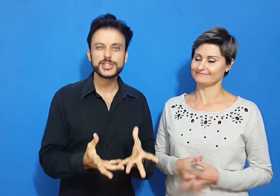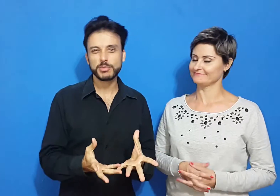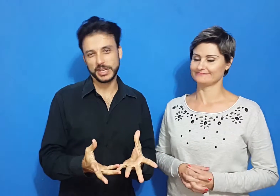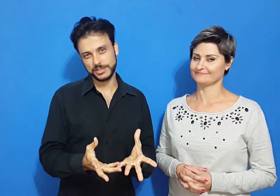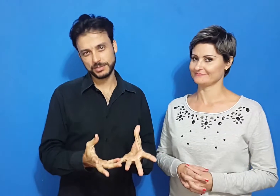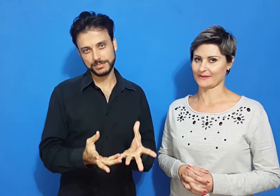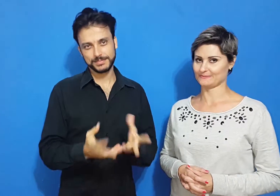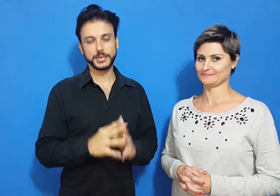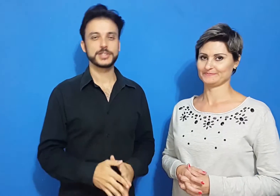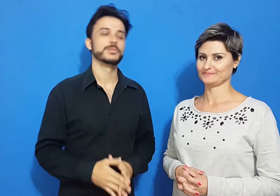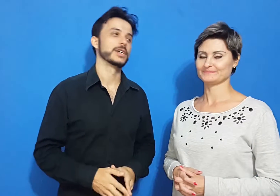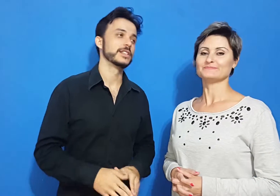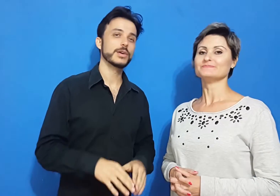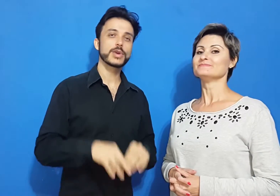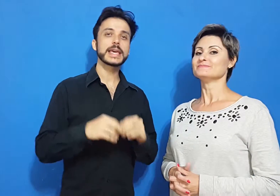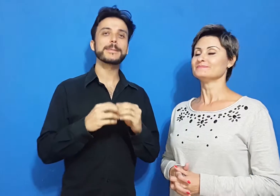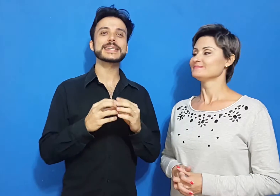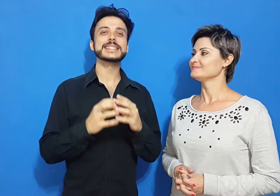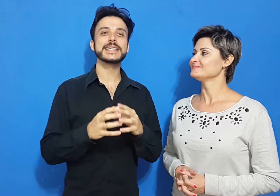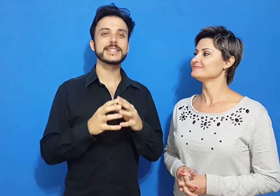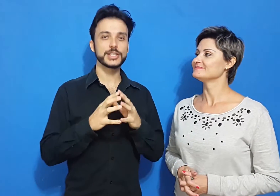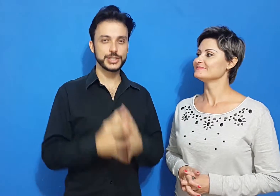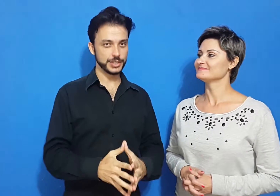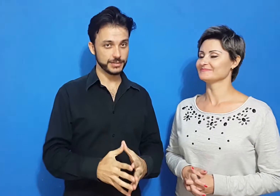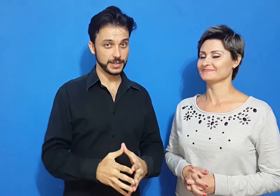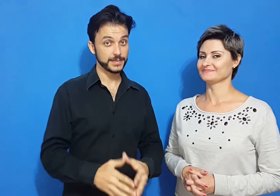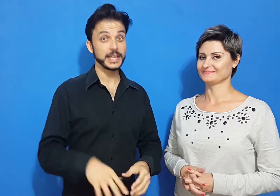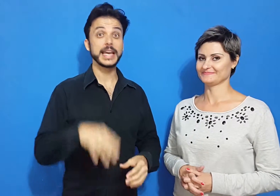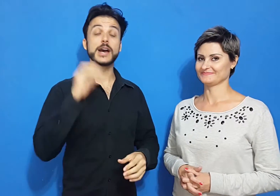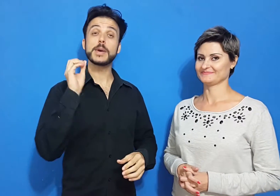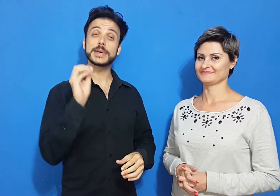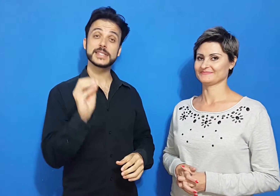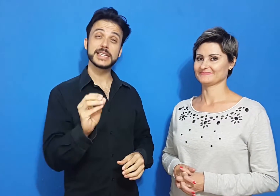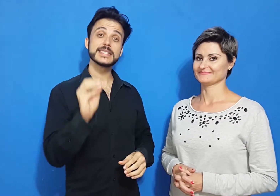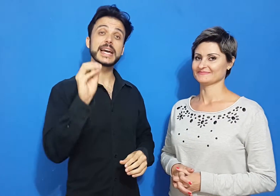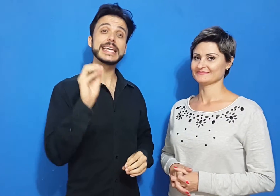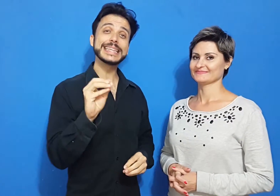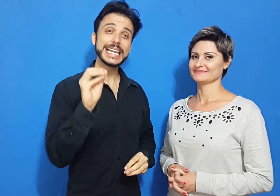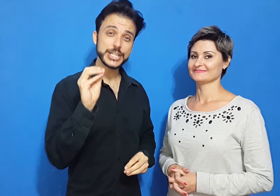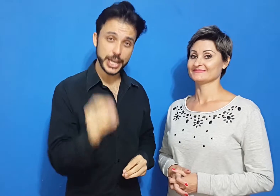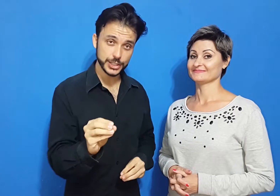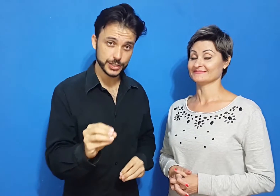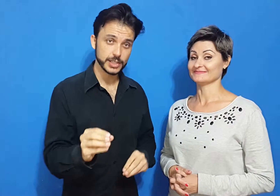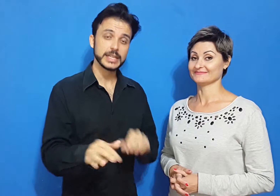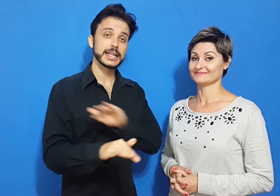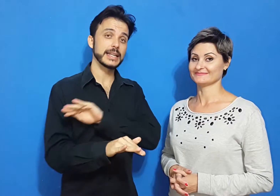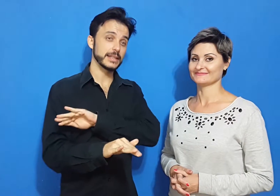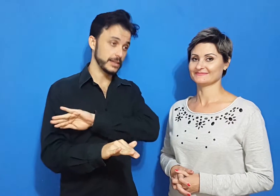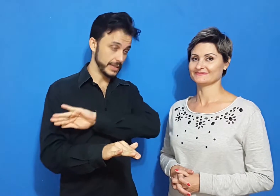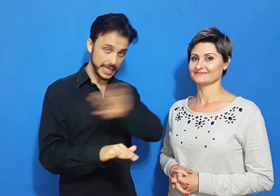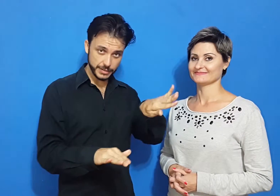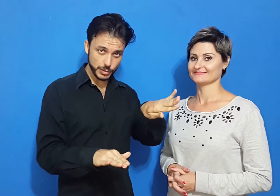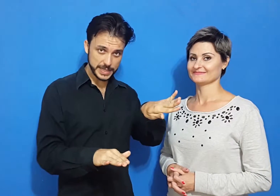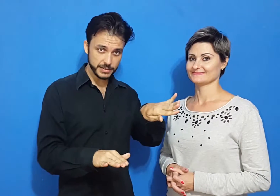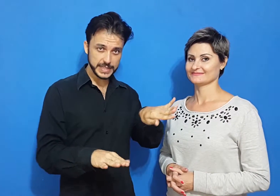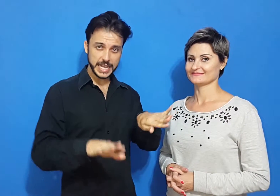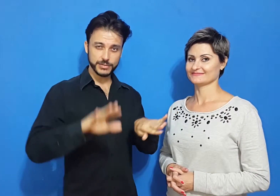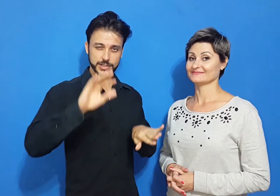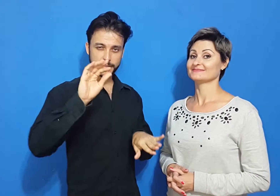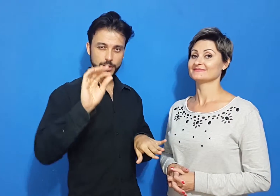não é estimulante. Não é estimulante. Então, o que é paciência ativa? É uma paciência inteligente. Nada a com paciência ativa. Você